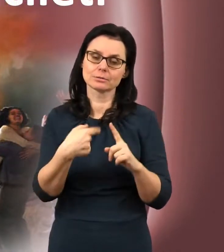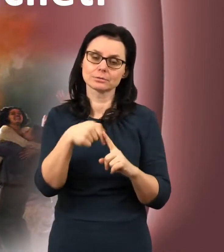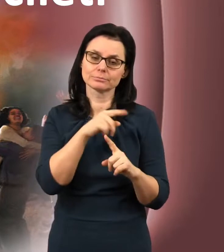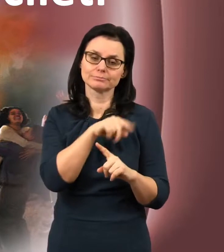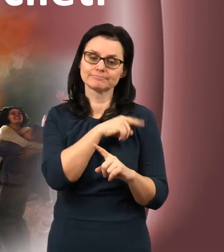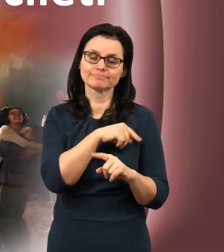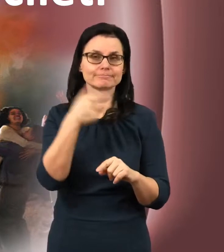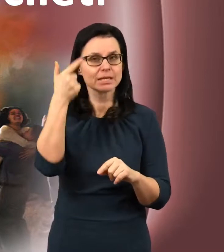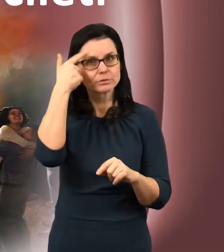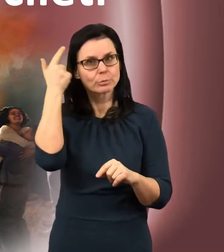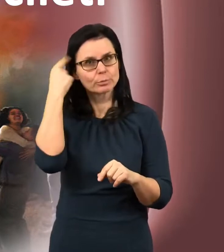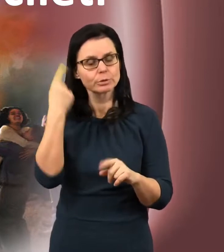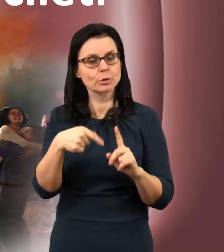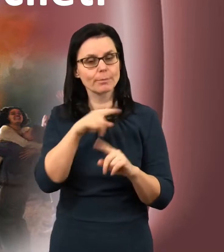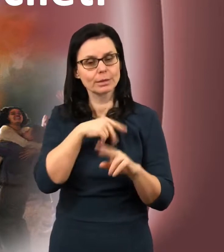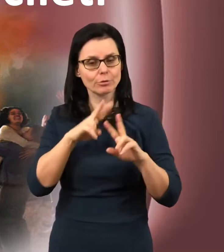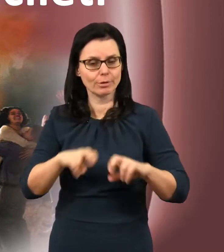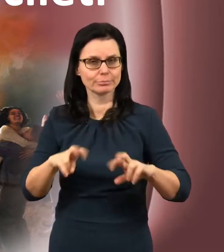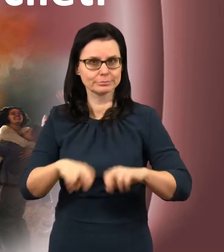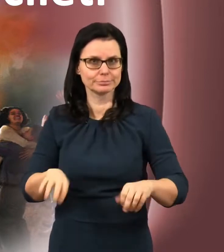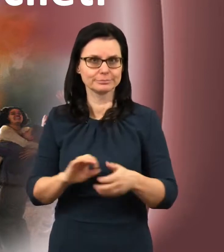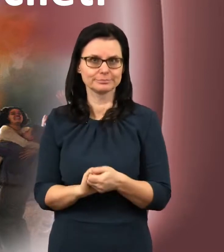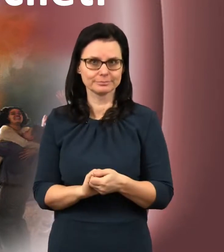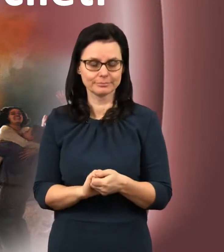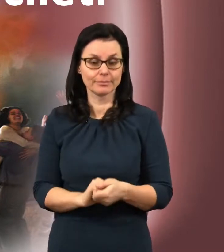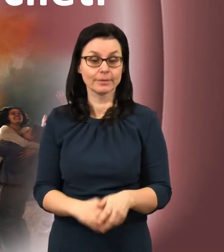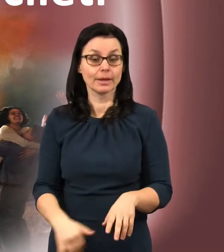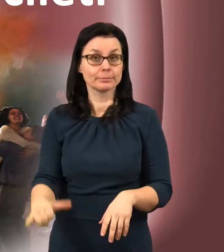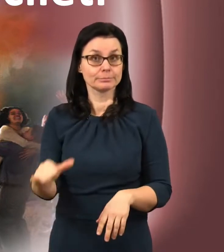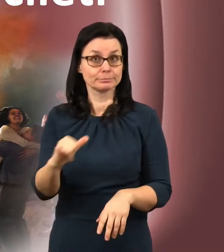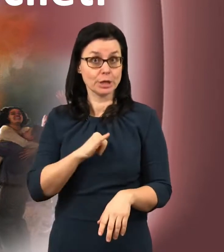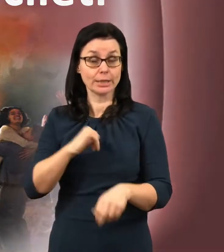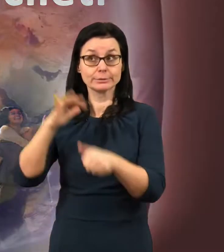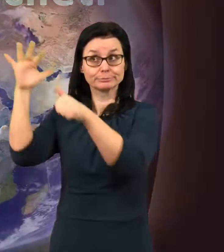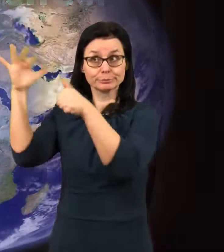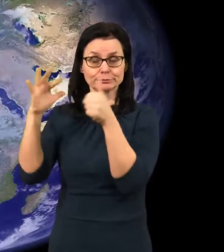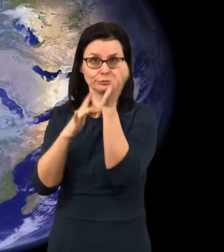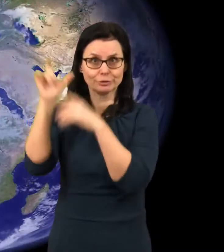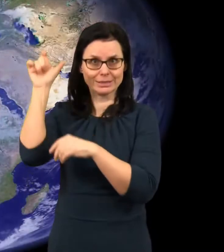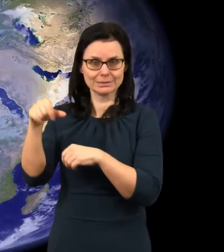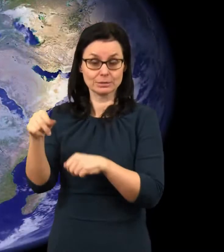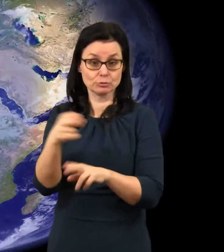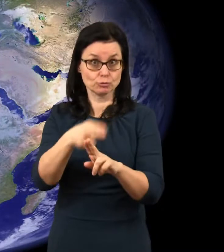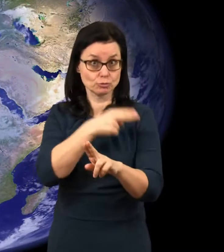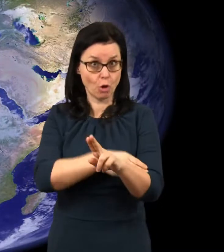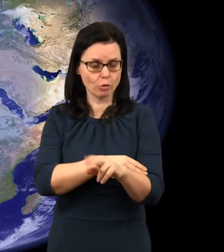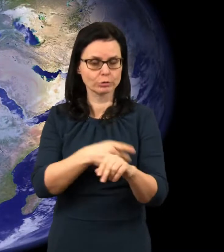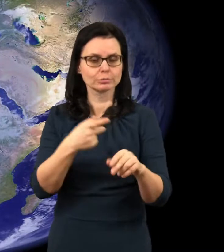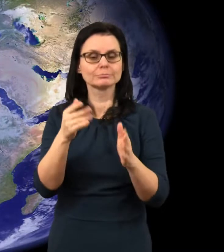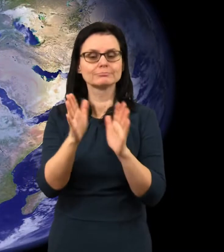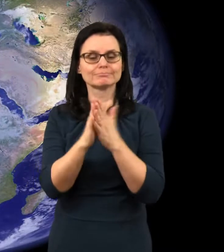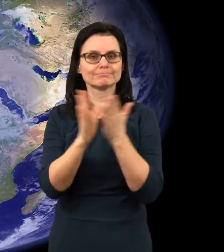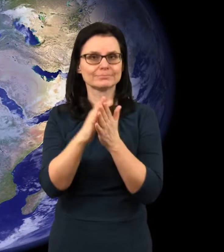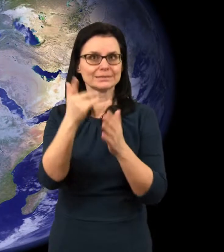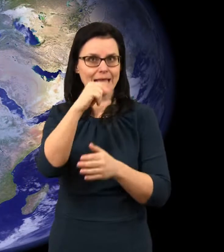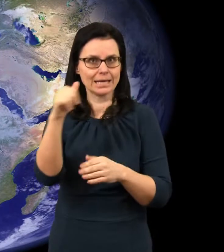to, co máme probráno. Takže před adventní soud je popsaný v Danielově 7. kapitole.